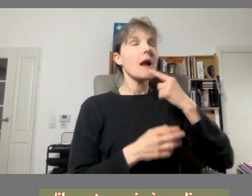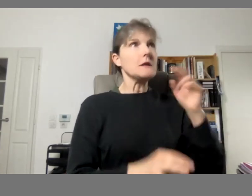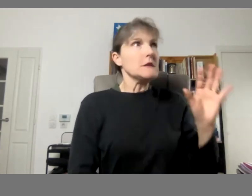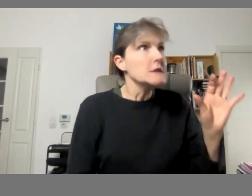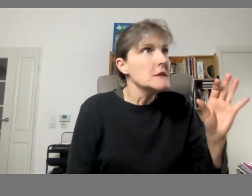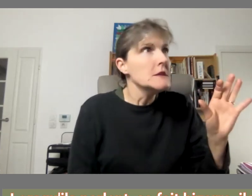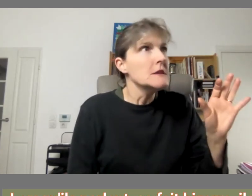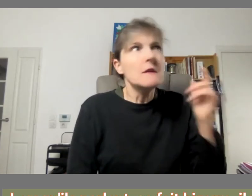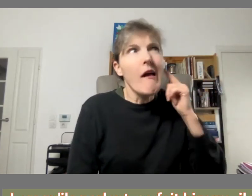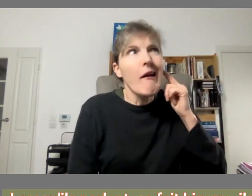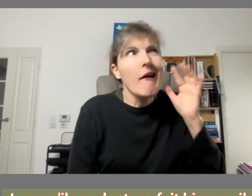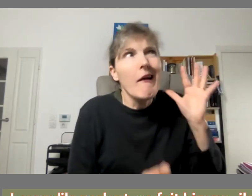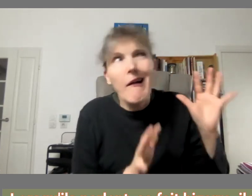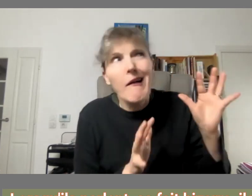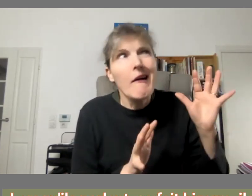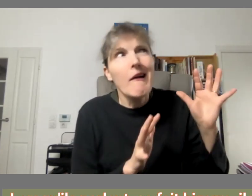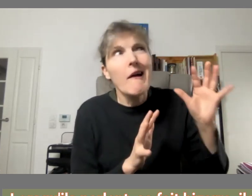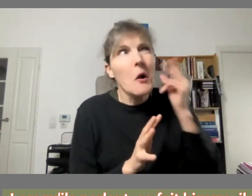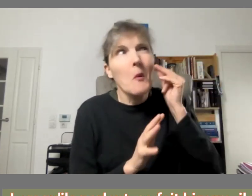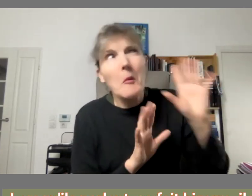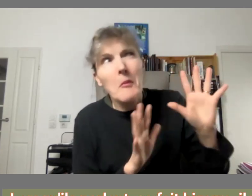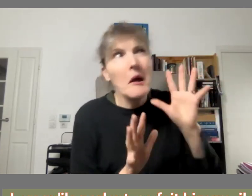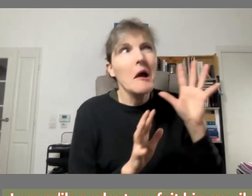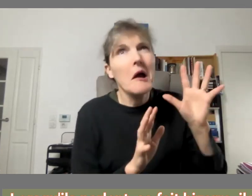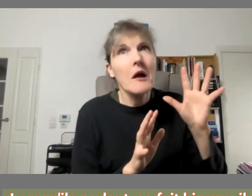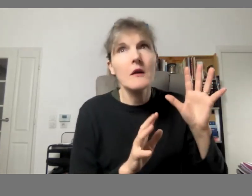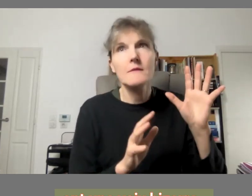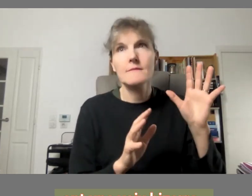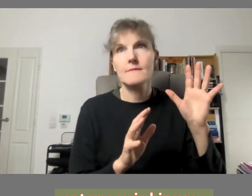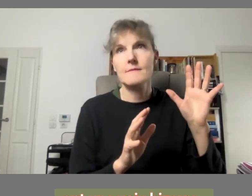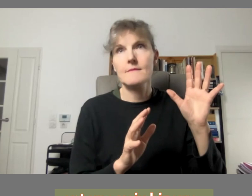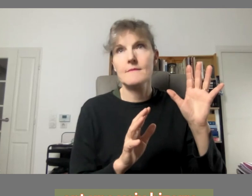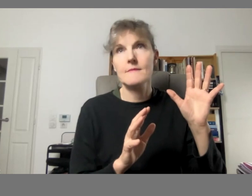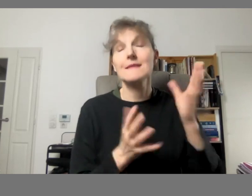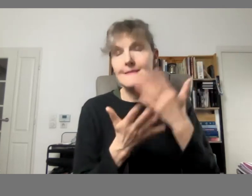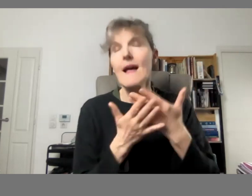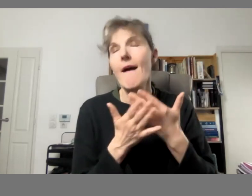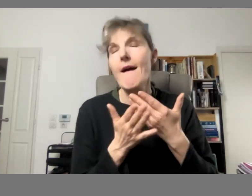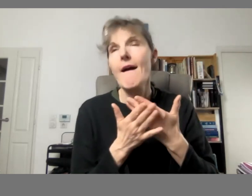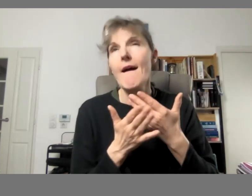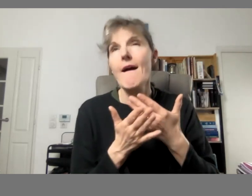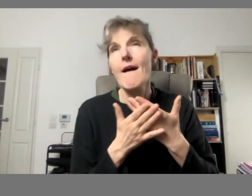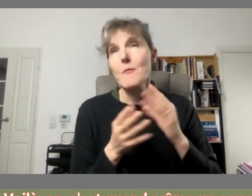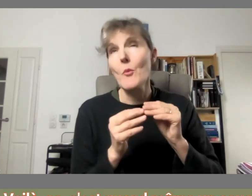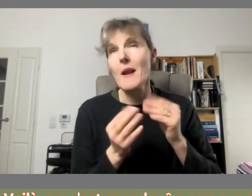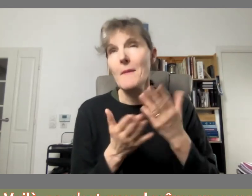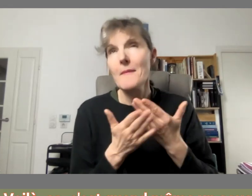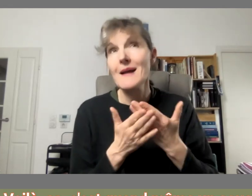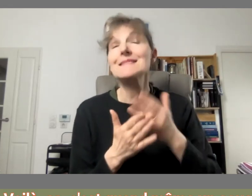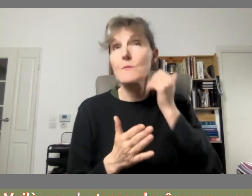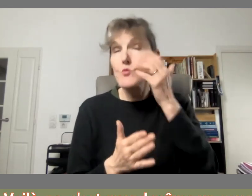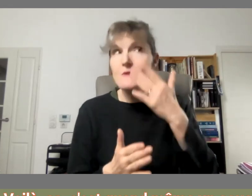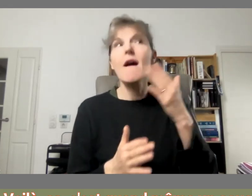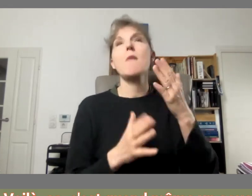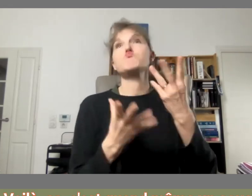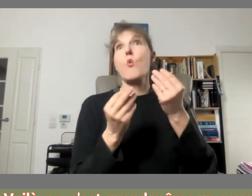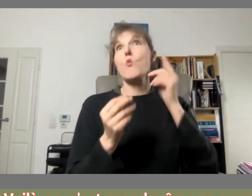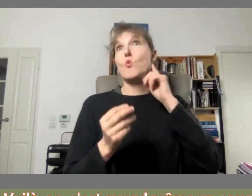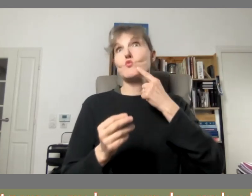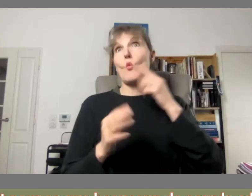lorsqu'ils parlent ça fait bizarre ils ont une voix bizarre voilà ça c'est quand même un souci et c'est